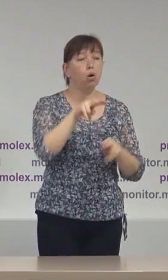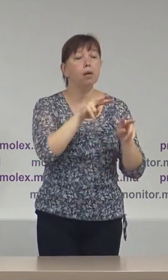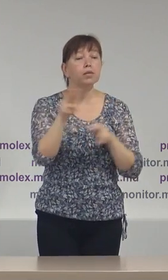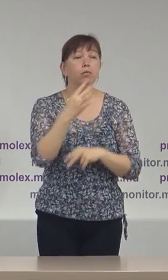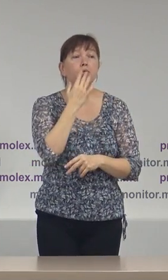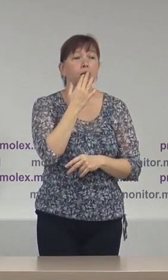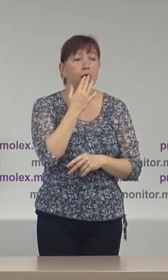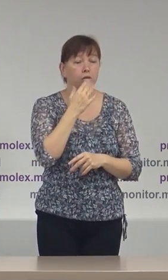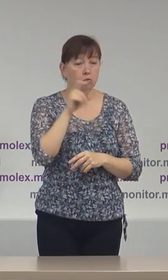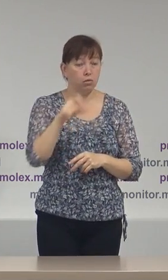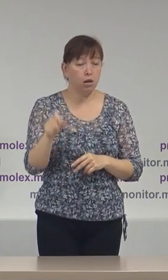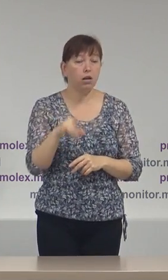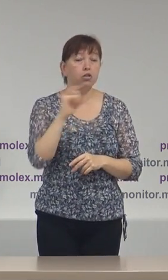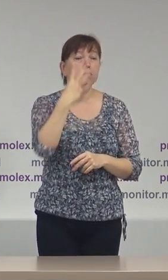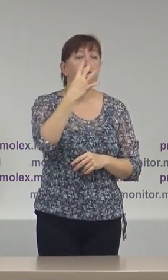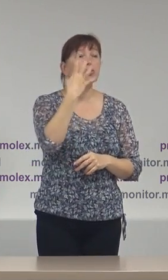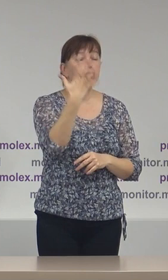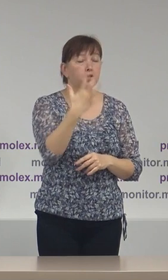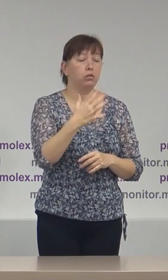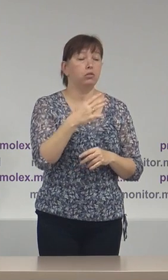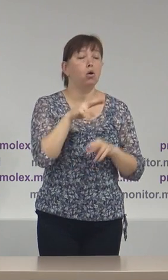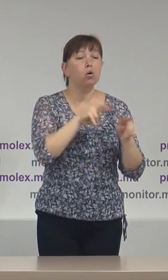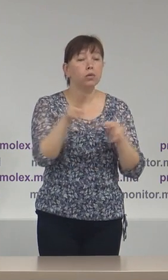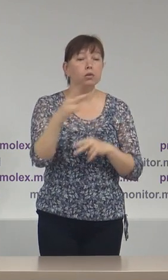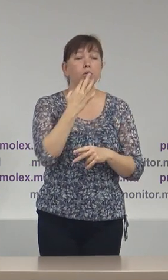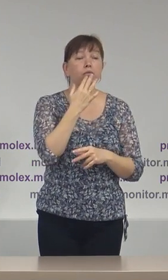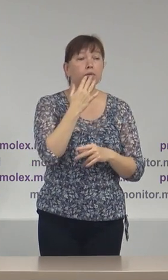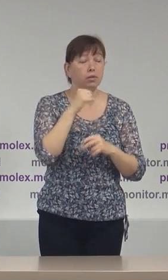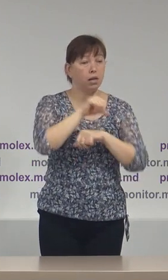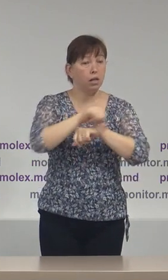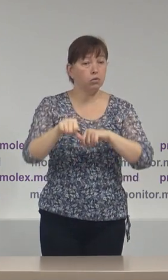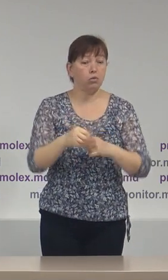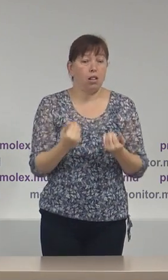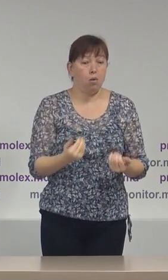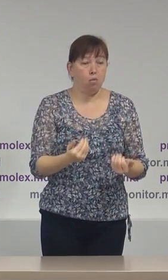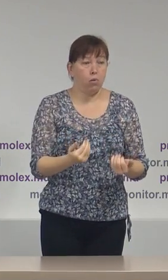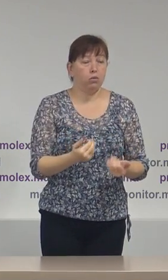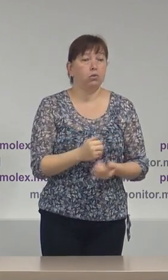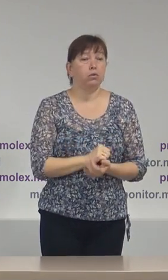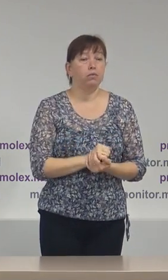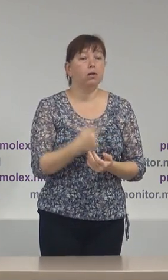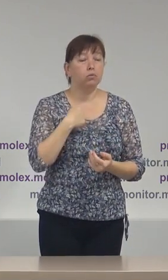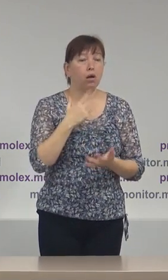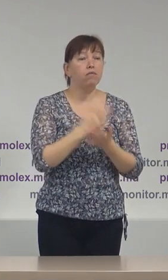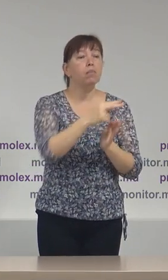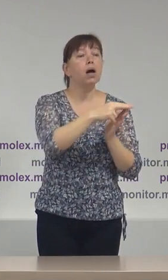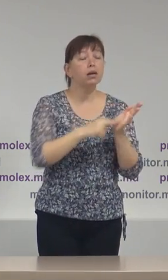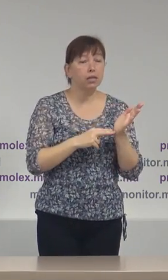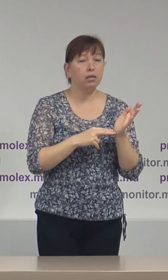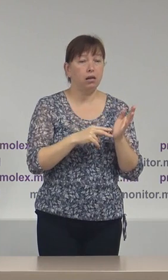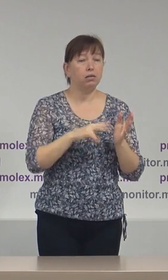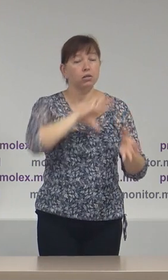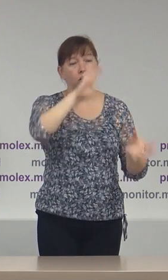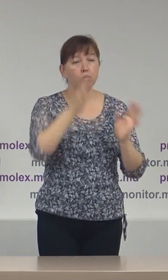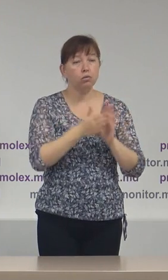naționali și 45 observatori internaționali. La momentul de față avem acreditați de către Comisia